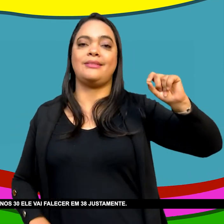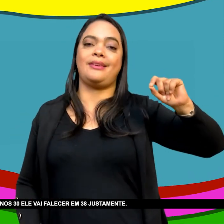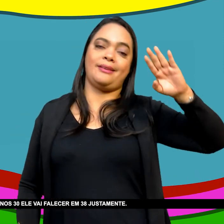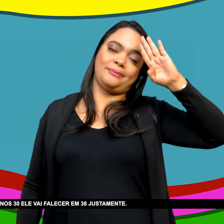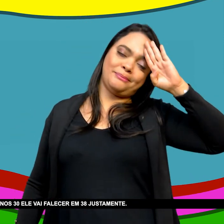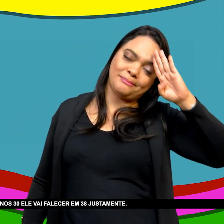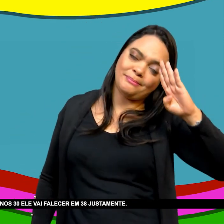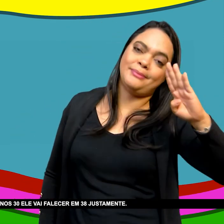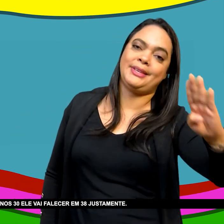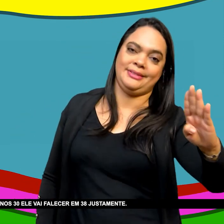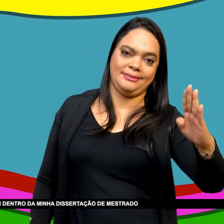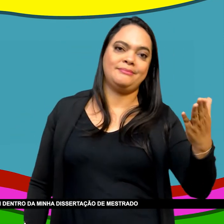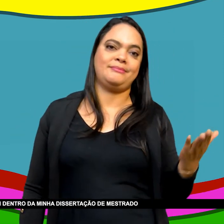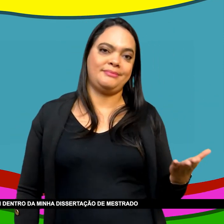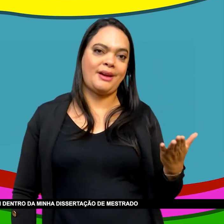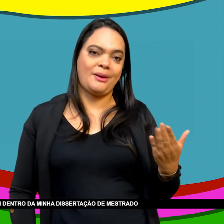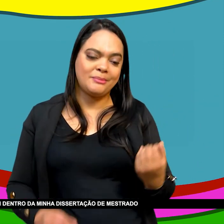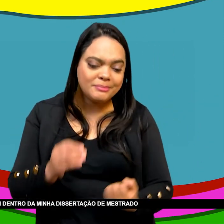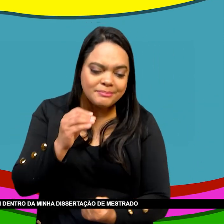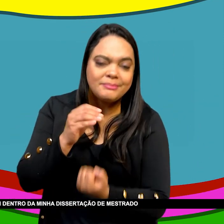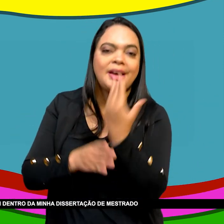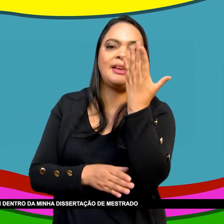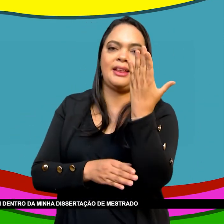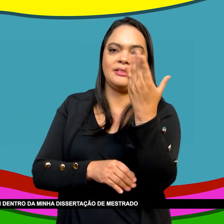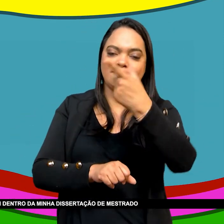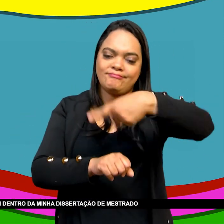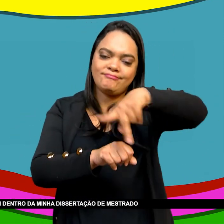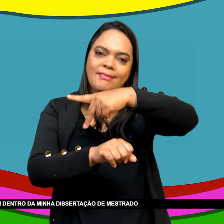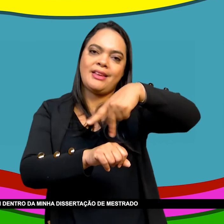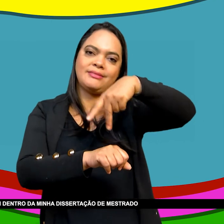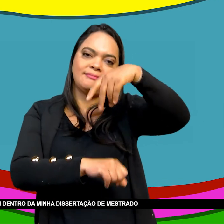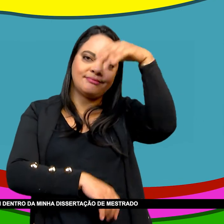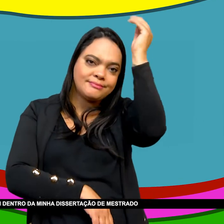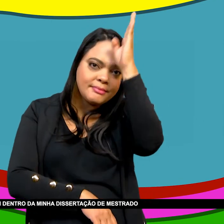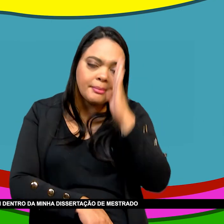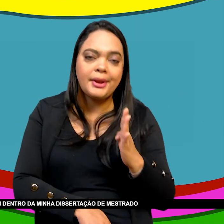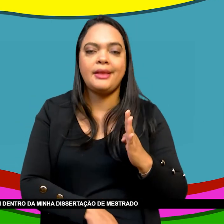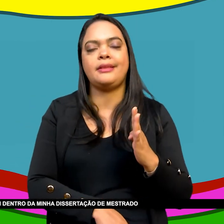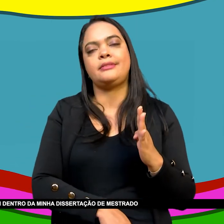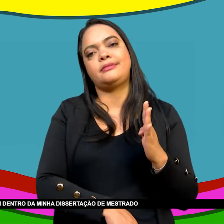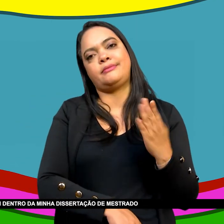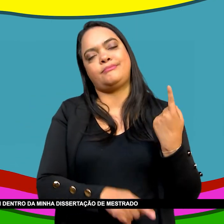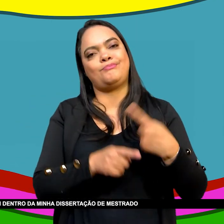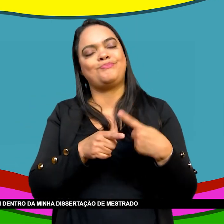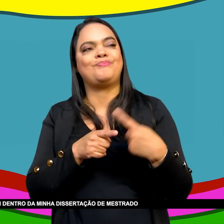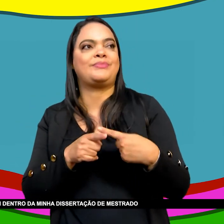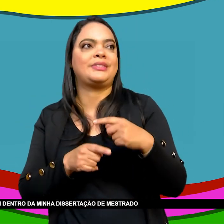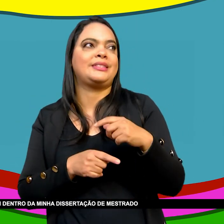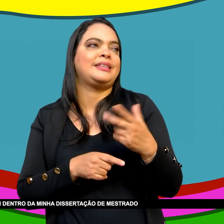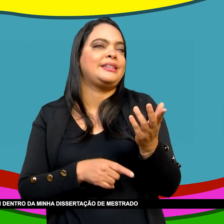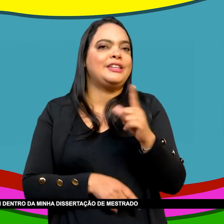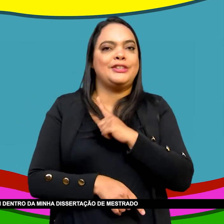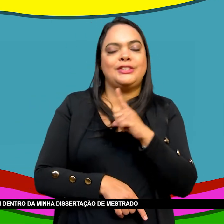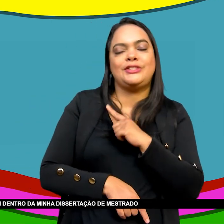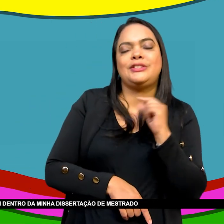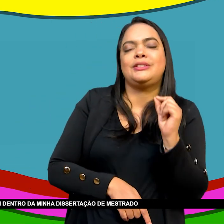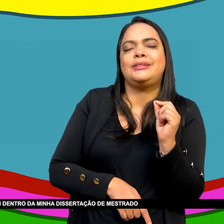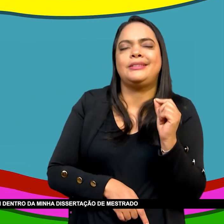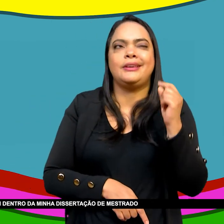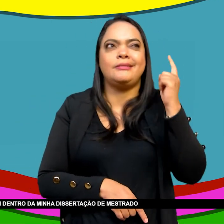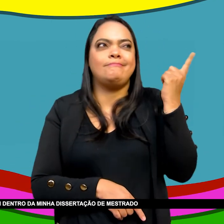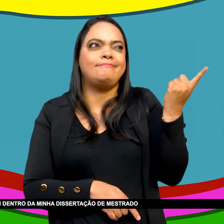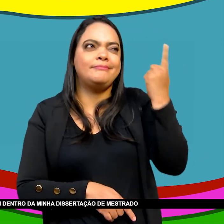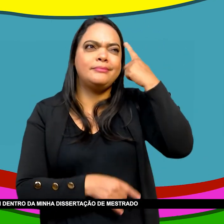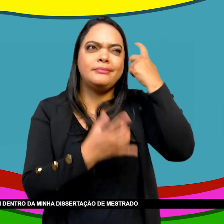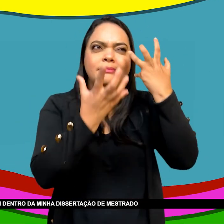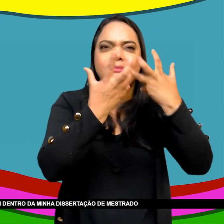falecer Em 38 Justamente Então assim A minha perspectiva É essa Eu já publiquei Um livro A minha